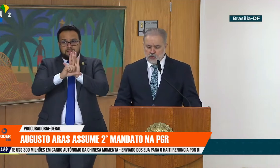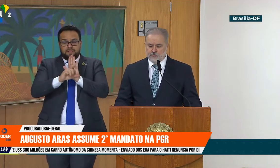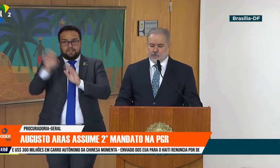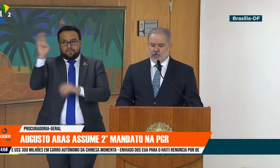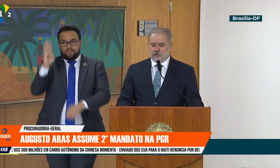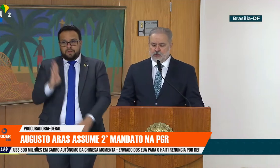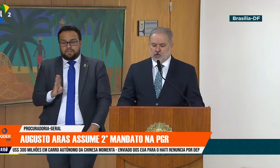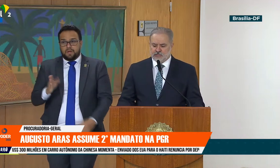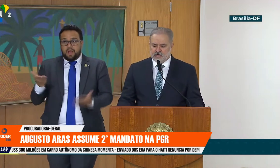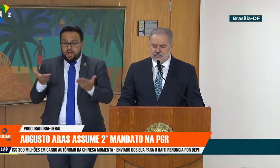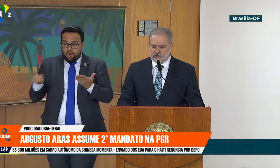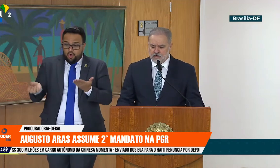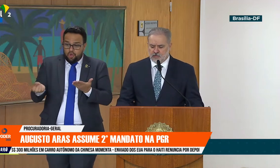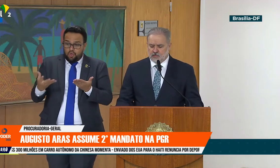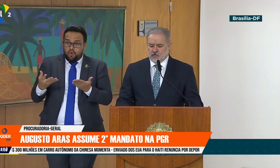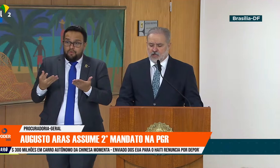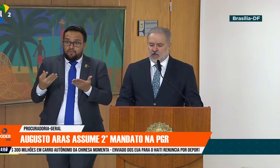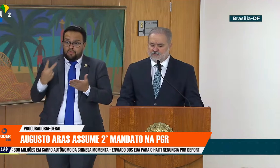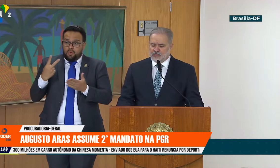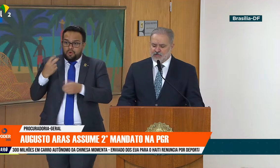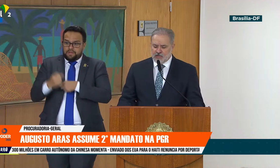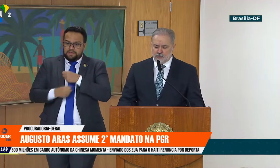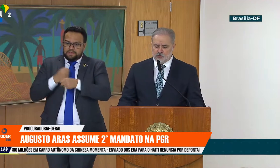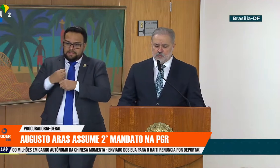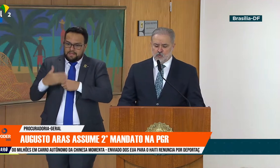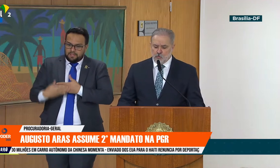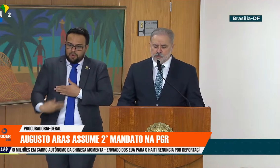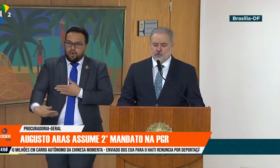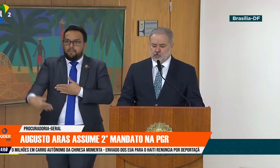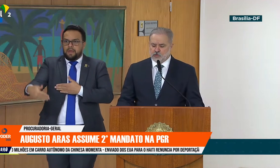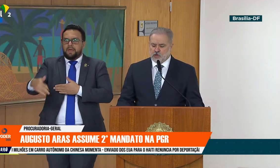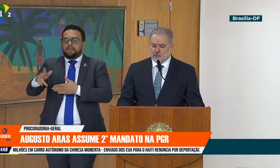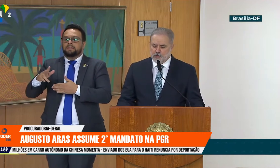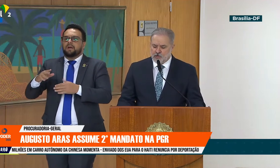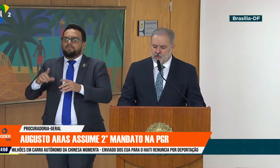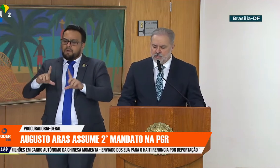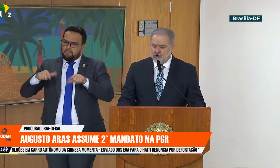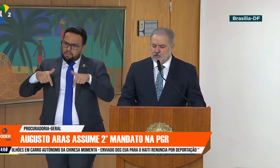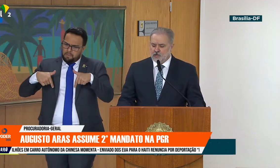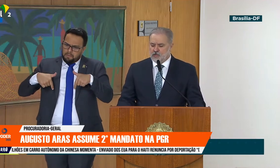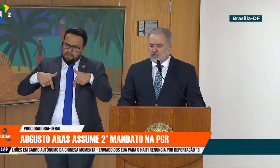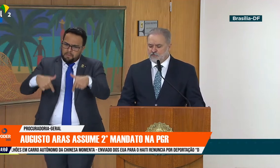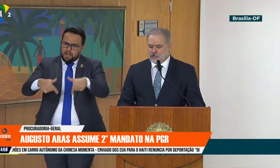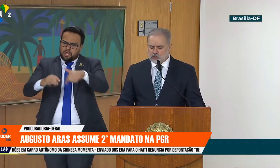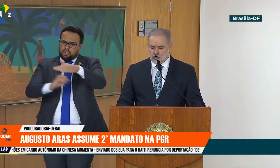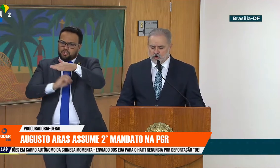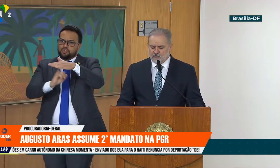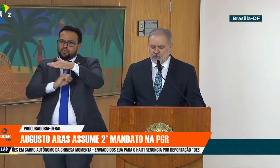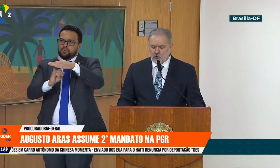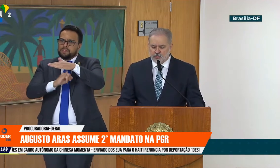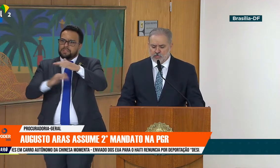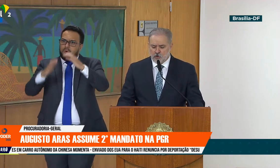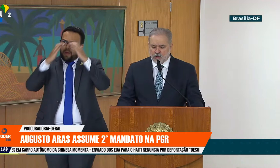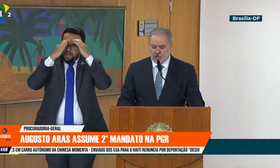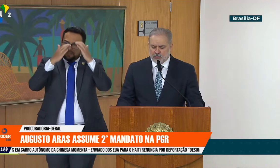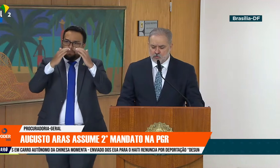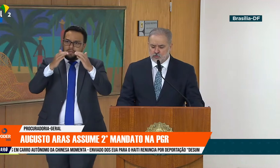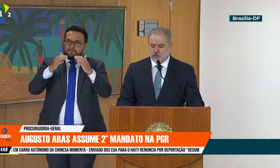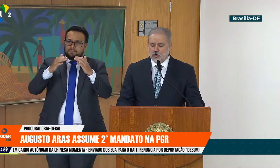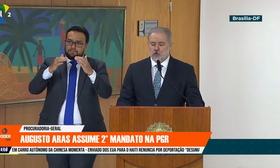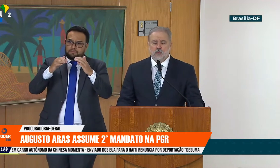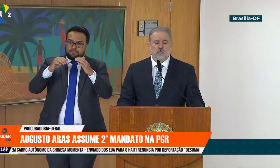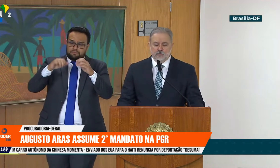Neste novo bienio que ora se inicia, avançaremos como instituição republicana e defensores de valores